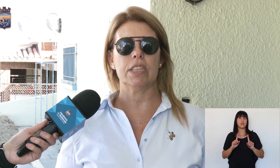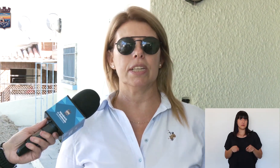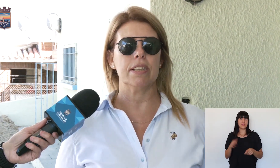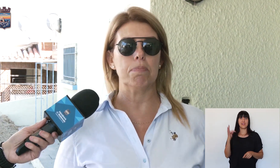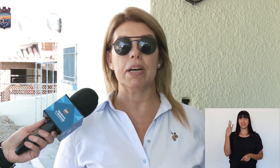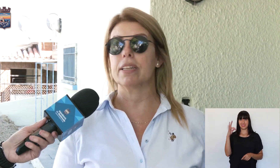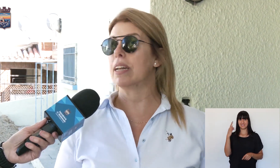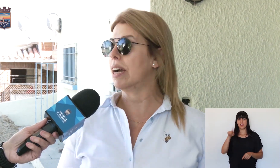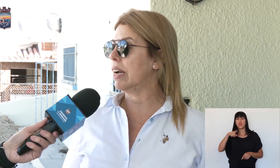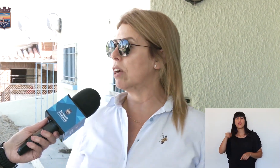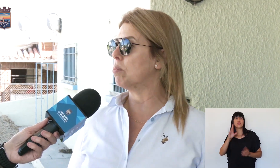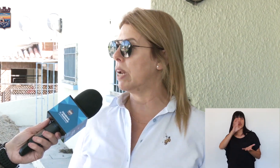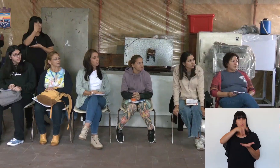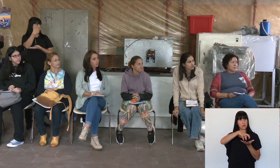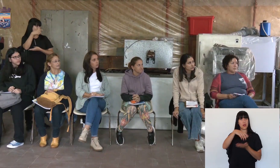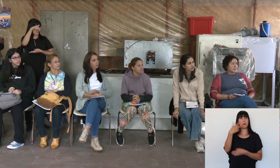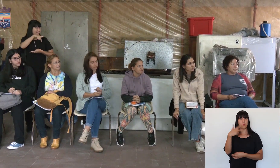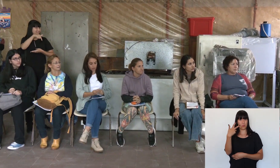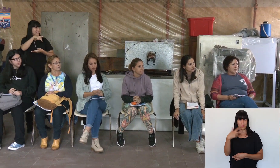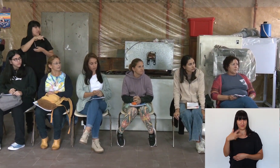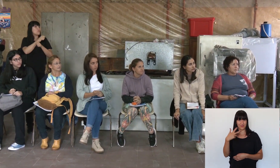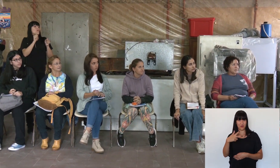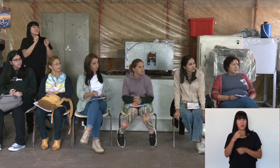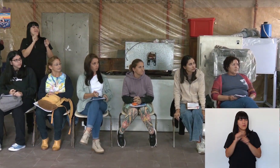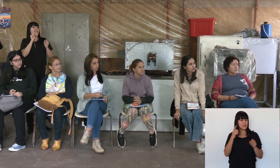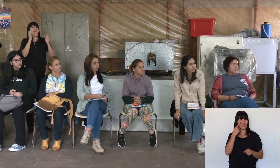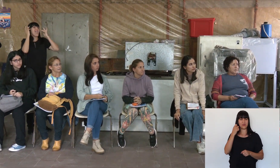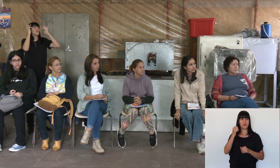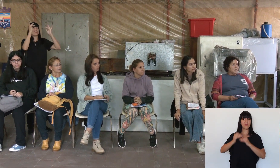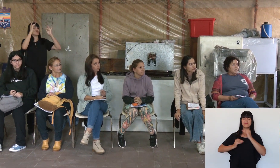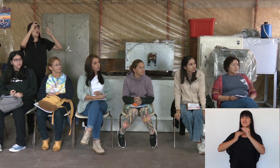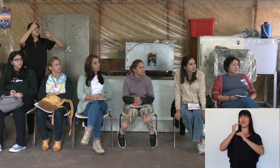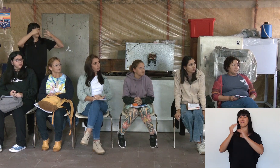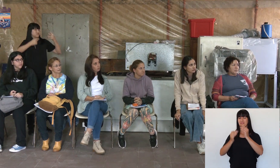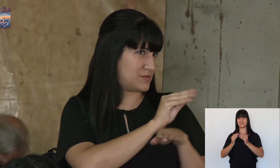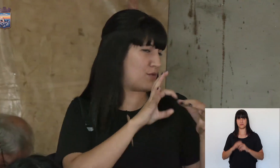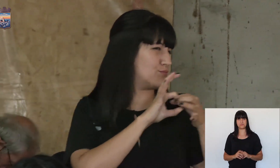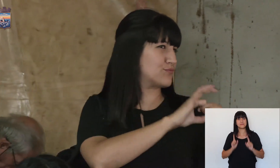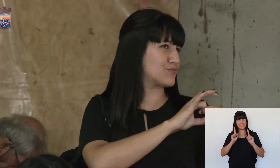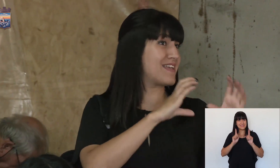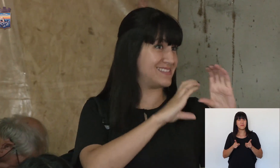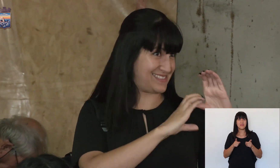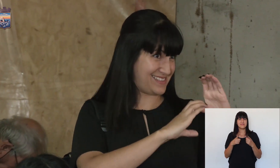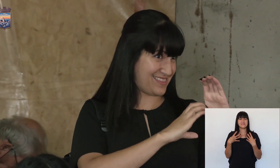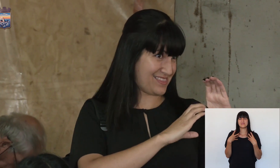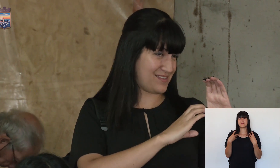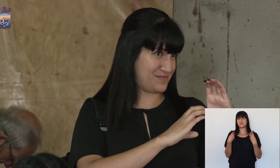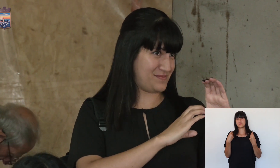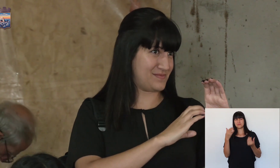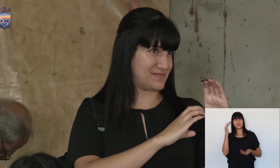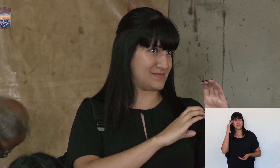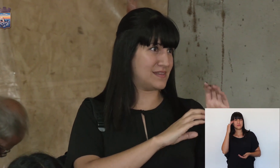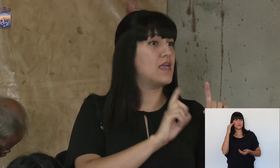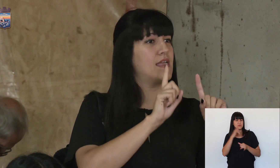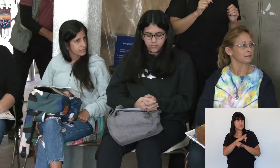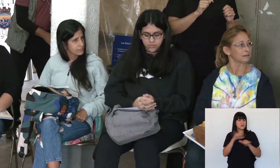los talleres se imparten acá en el Comunal El Molino y vemos los avances. Se sigue sensibilizando, se sigue